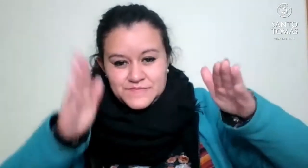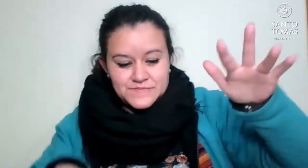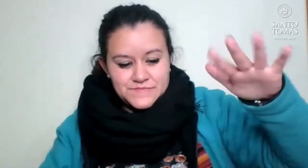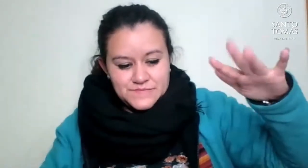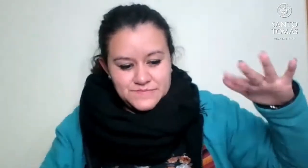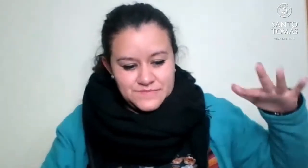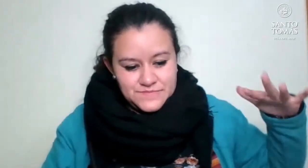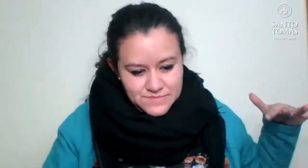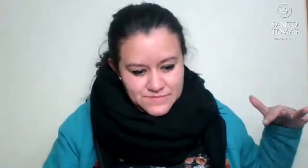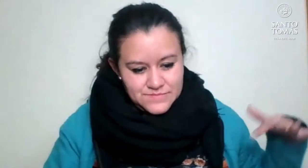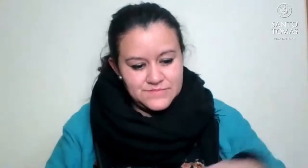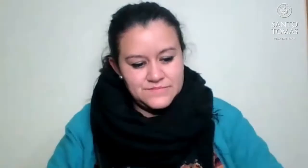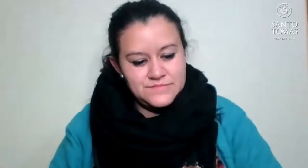Calle Larga.